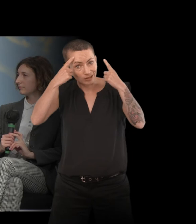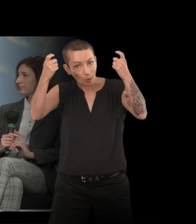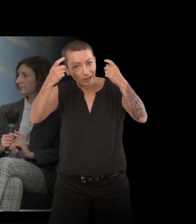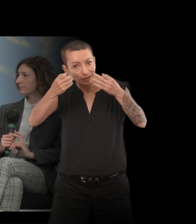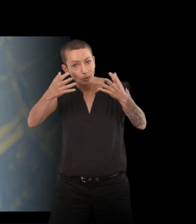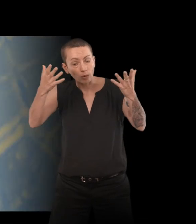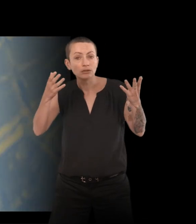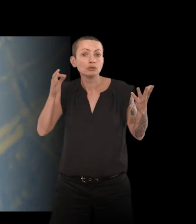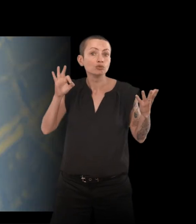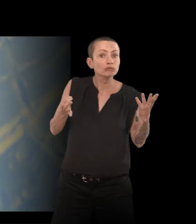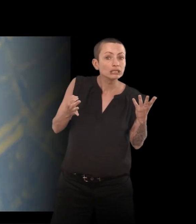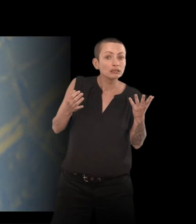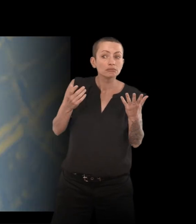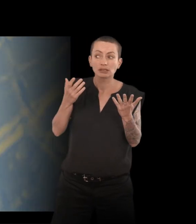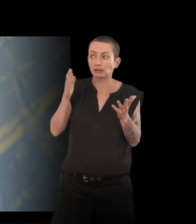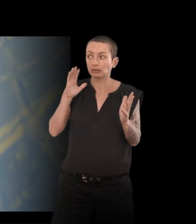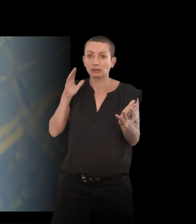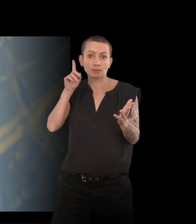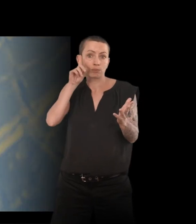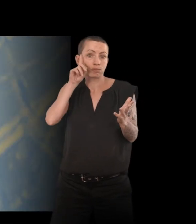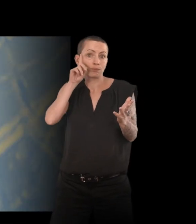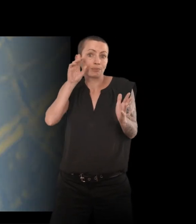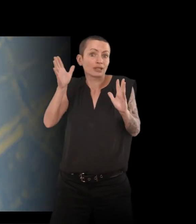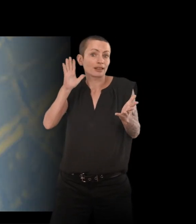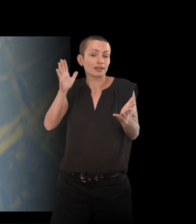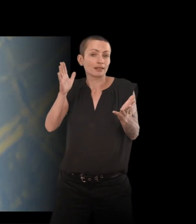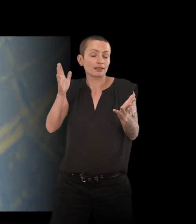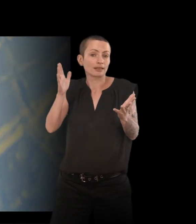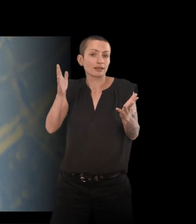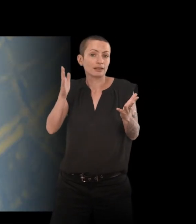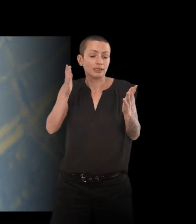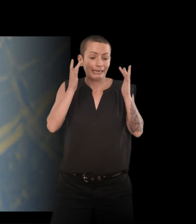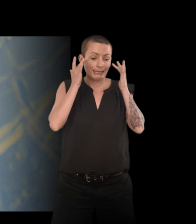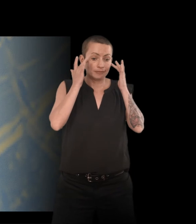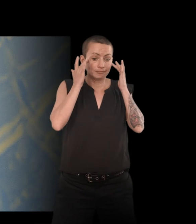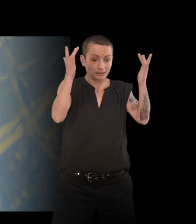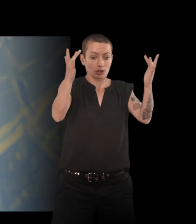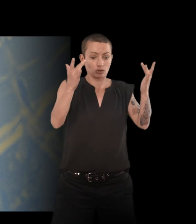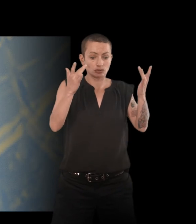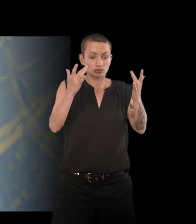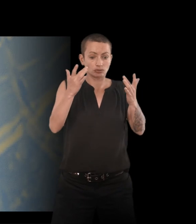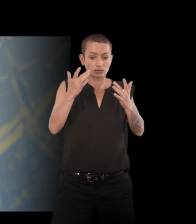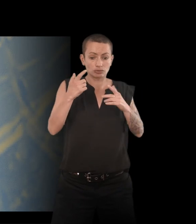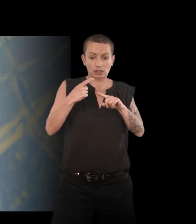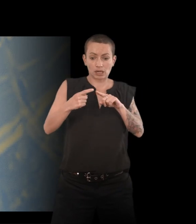parce que, tout simplement, je crois que l'expérience, le vécu concret du malade